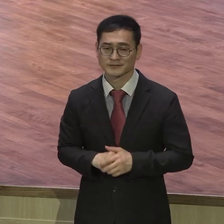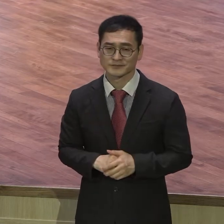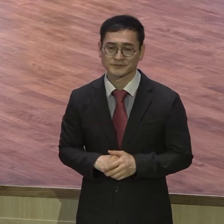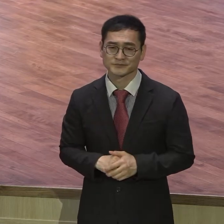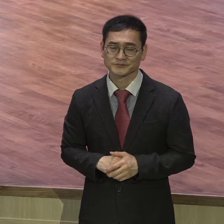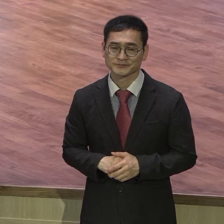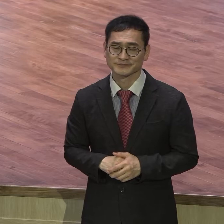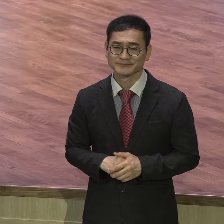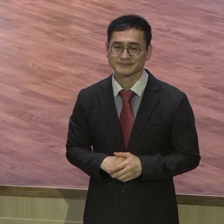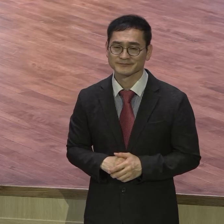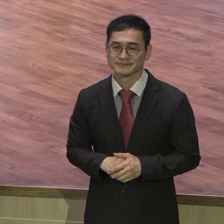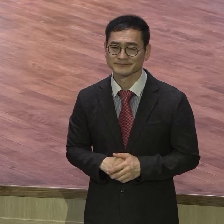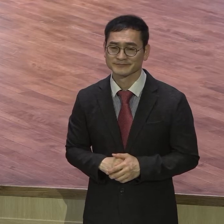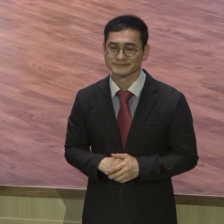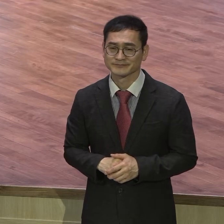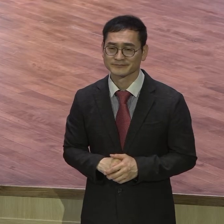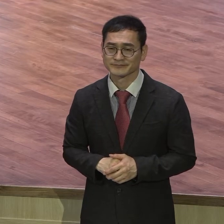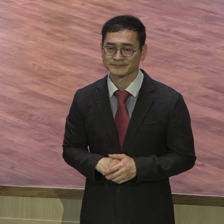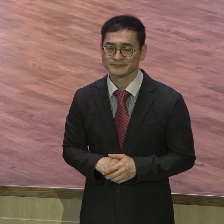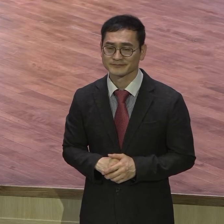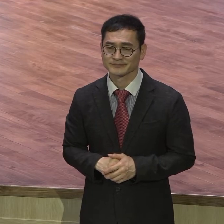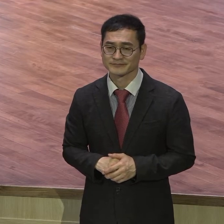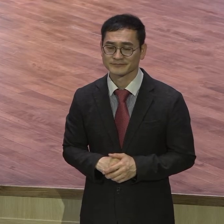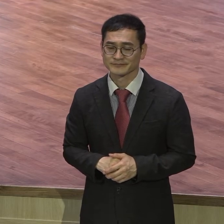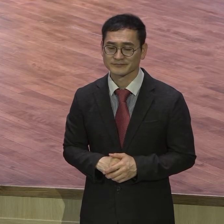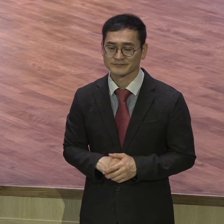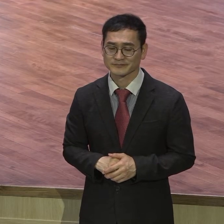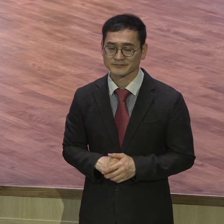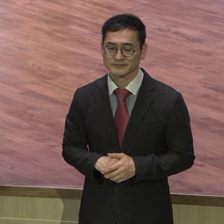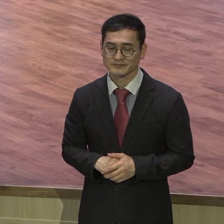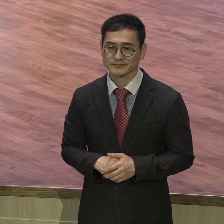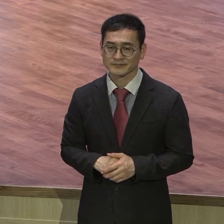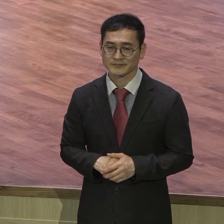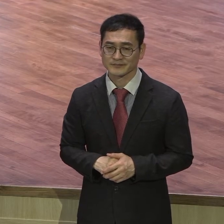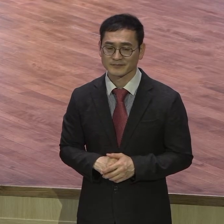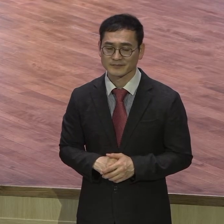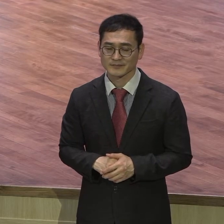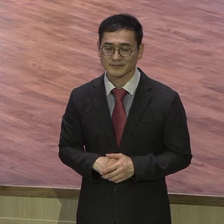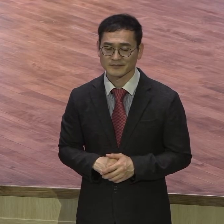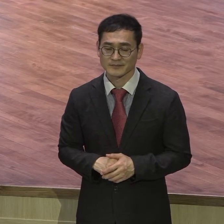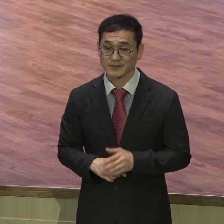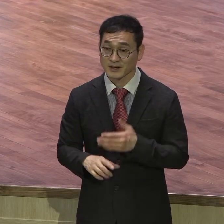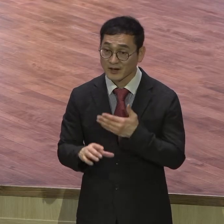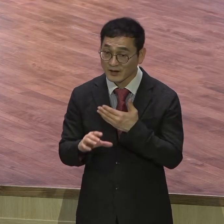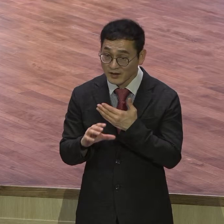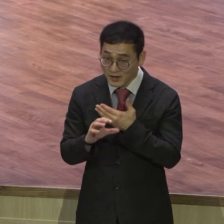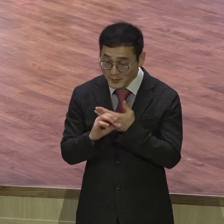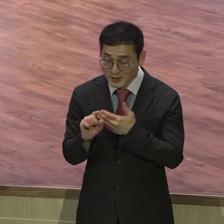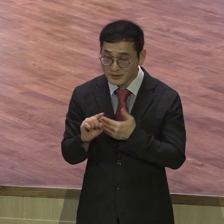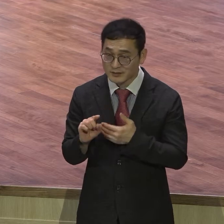얼마 안 가서 한 해가 얼마나 깁니까 얼마나 말씀 쏟아집니까 그 말씀 잡고